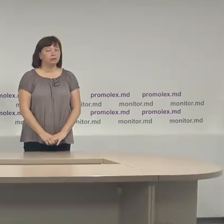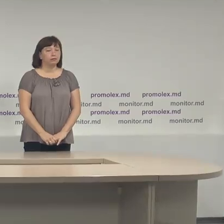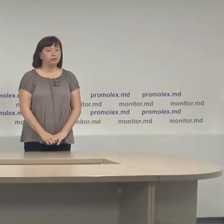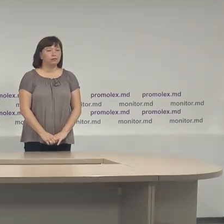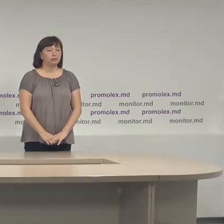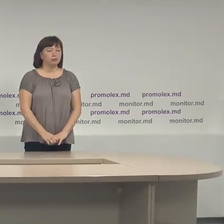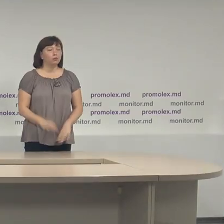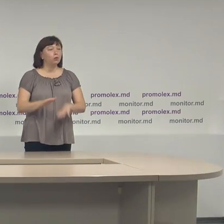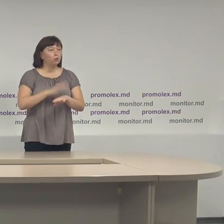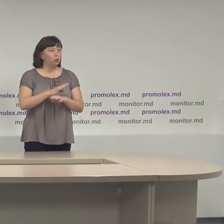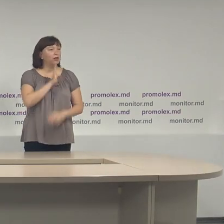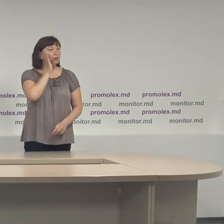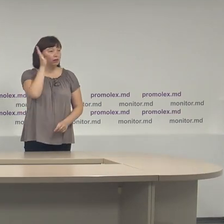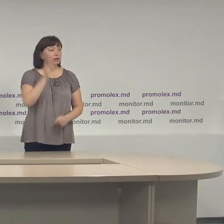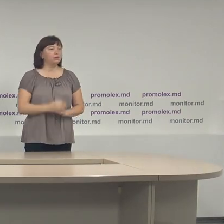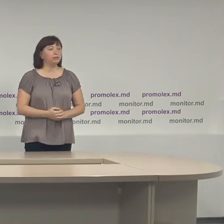Bună dimineața!